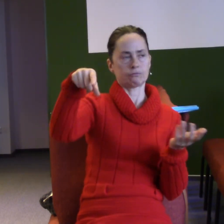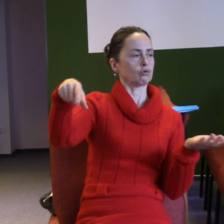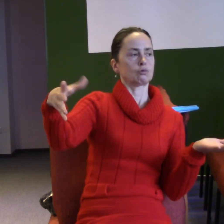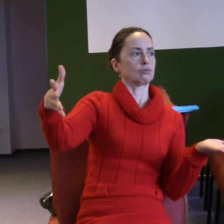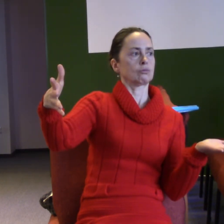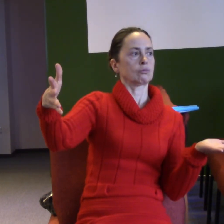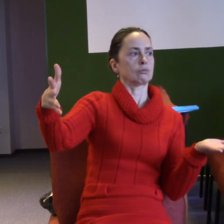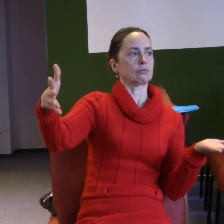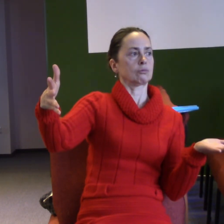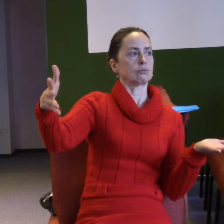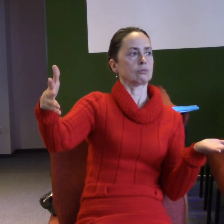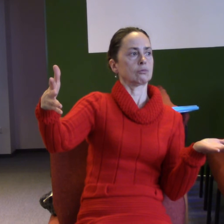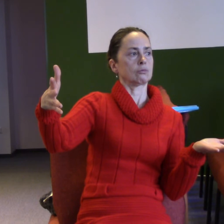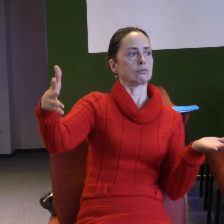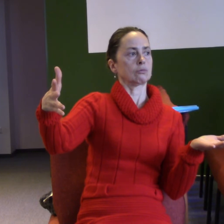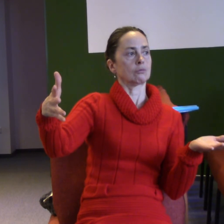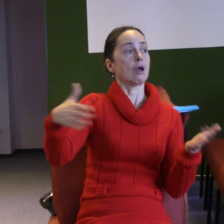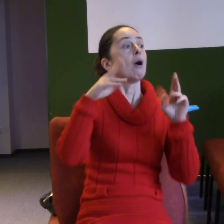To, co můžeme udělat, je třeba poděkovat za to, že?